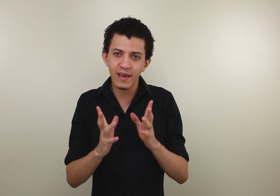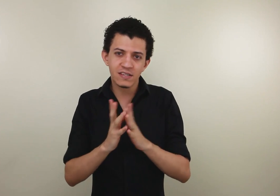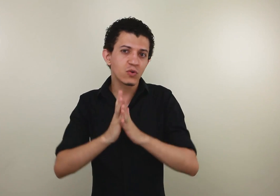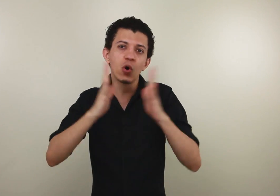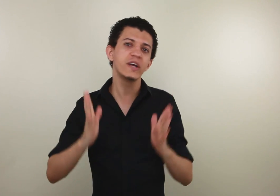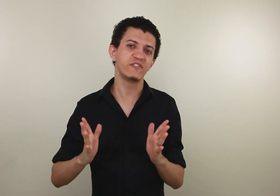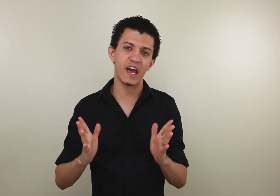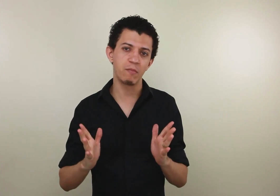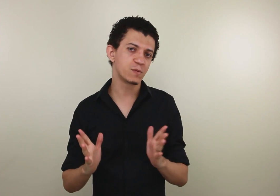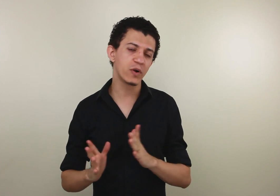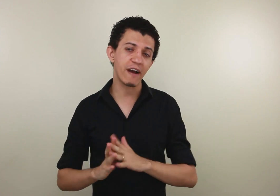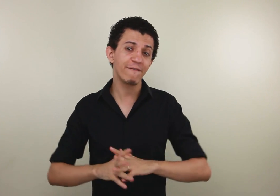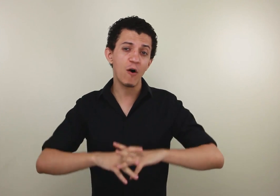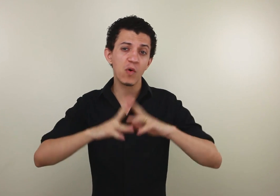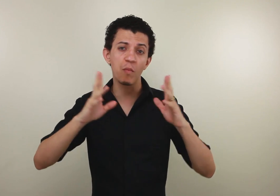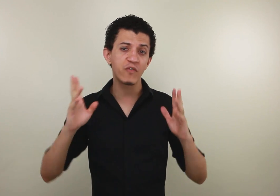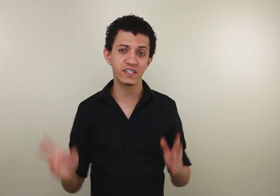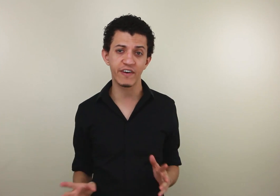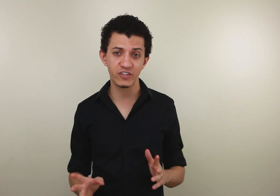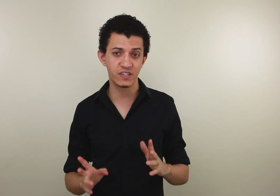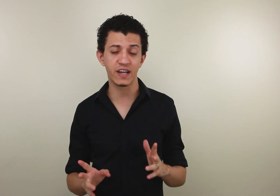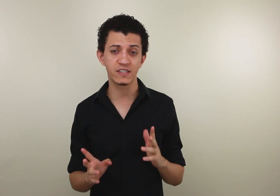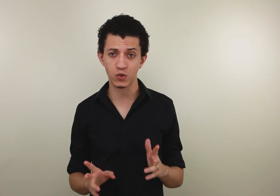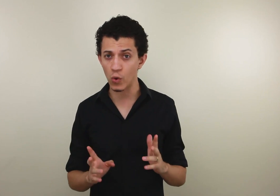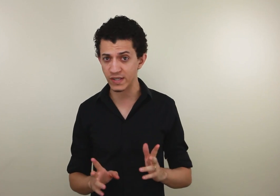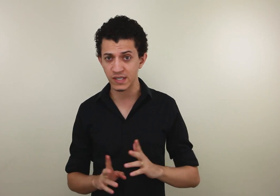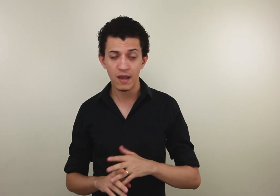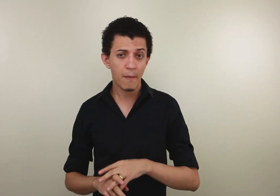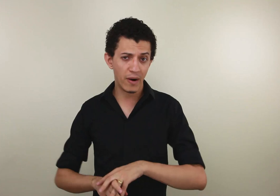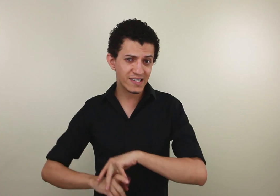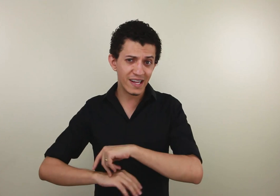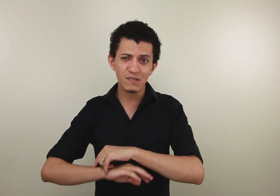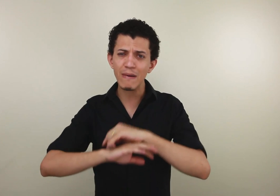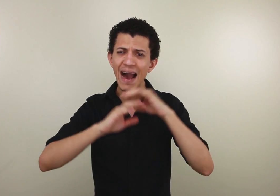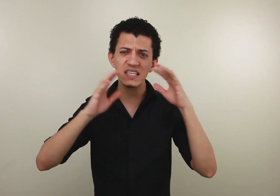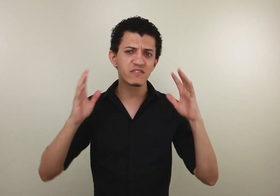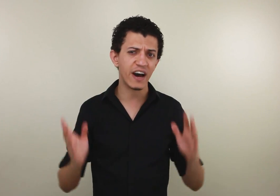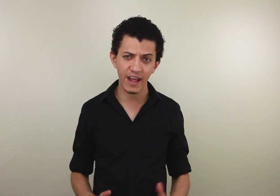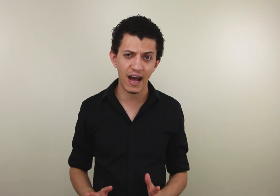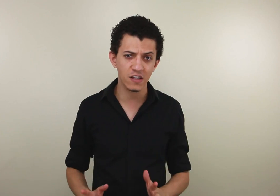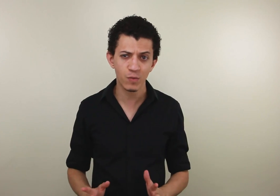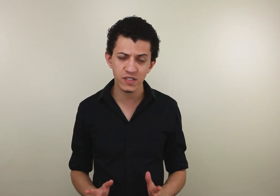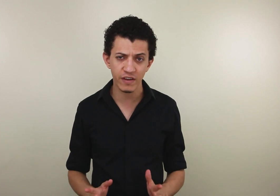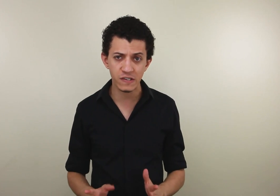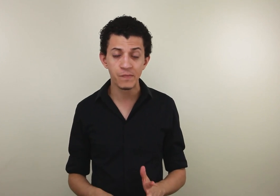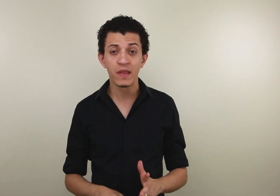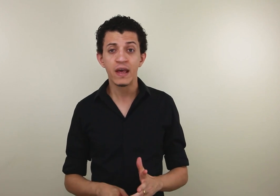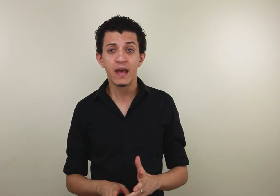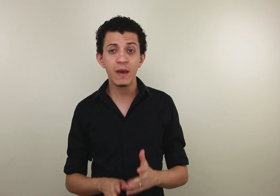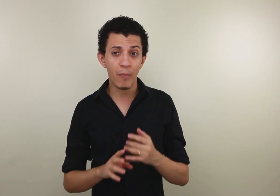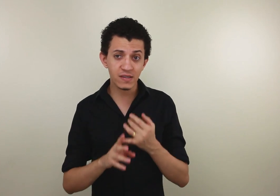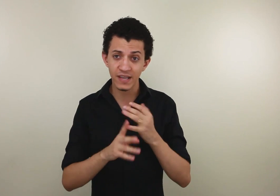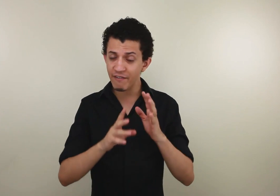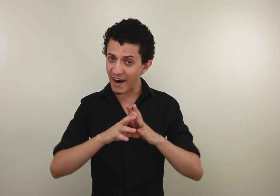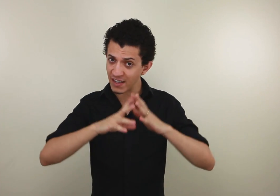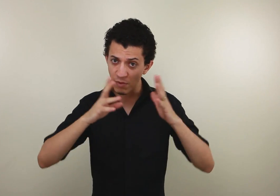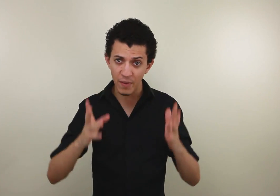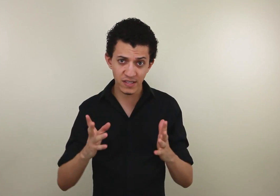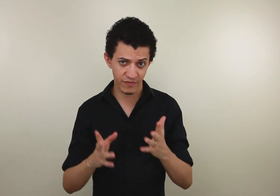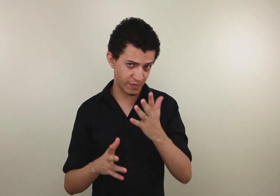são dois verbos? Porque a forma como você vai dizer essas coisas pode ser as mais variadas possíveis e pode ser vários momentos, você